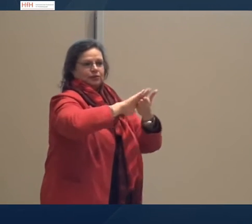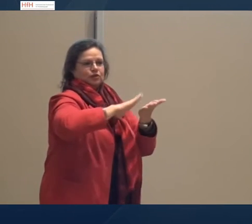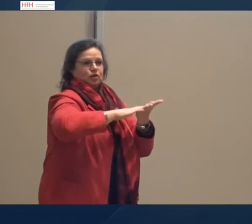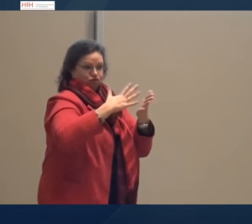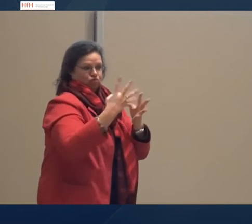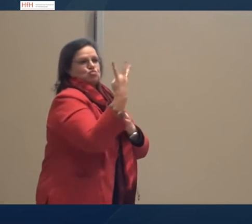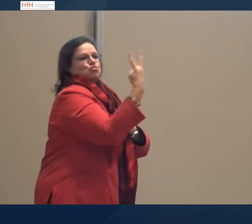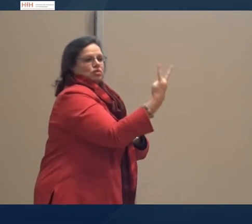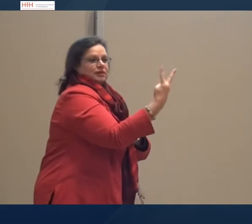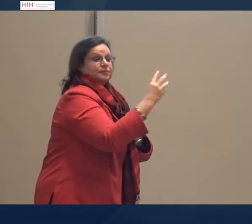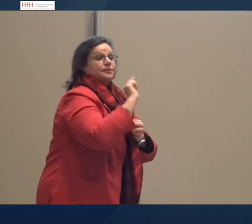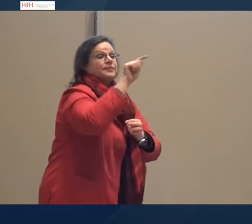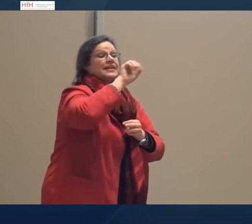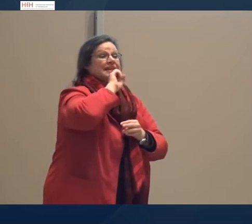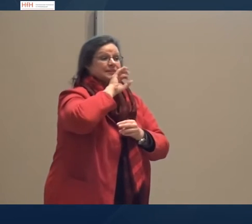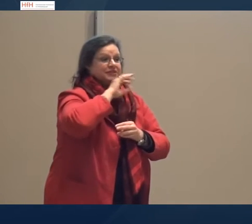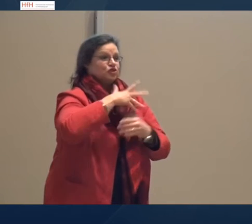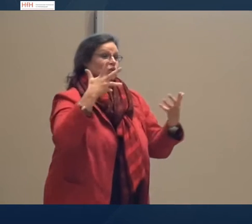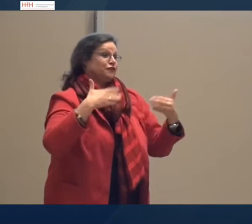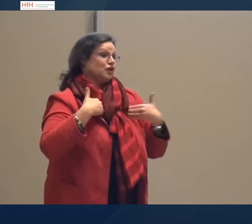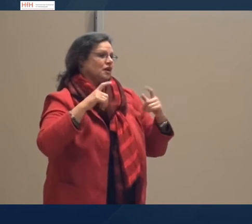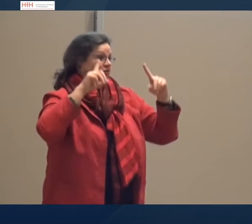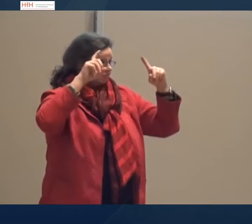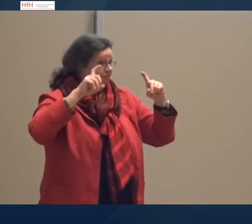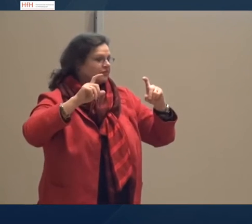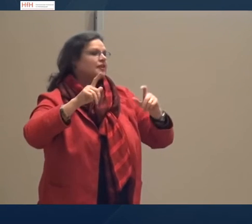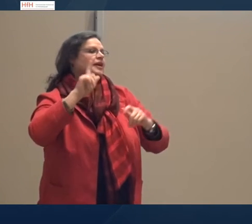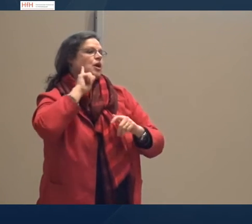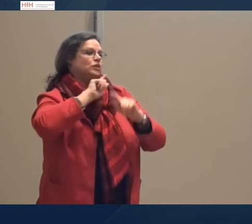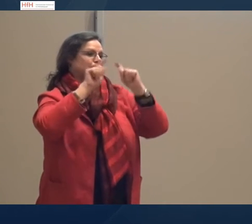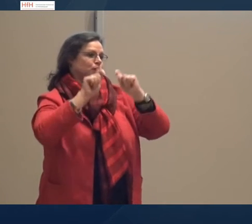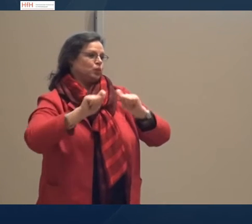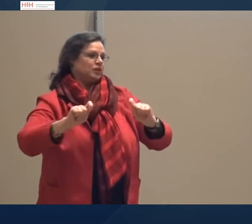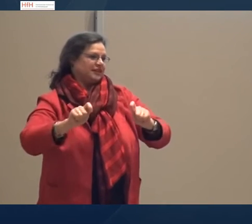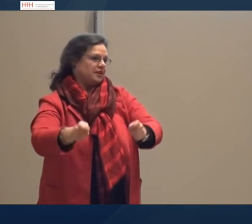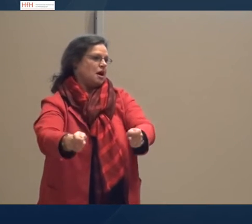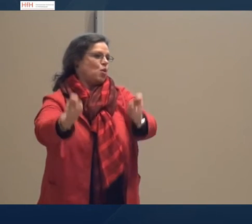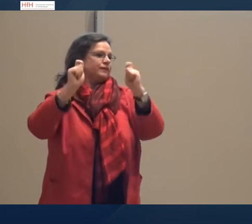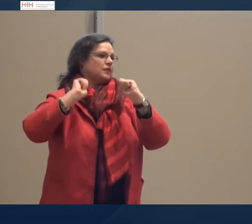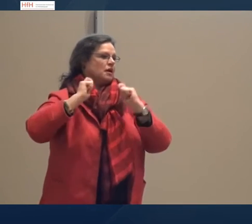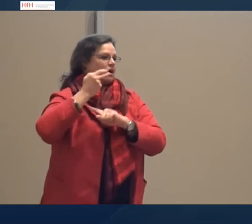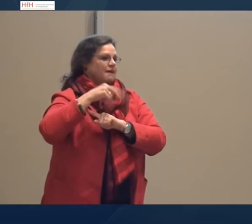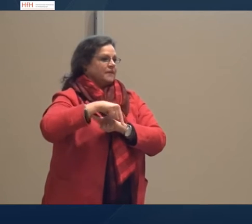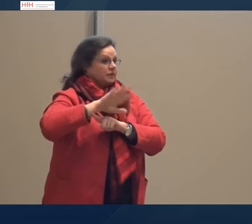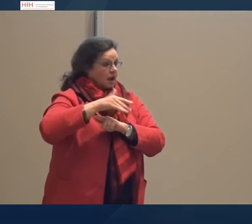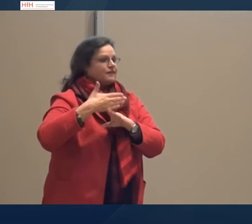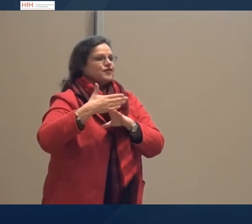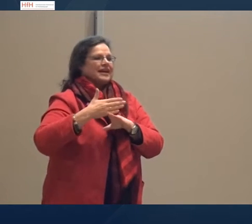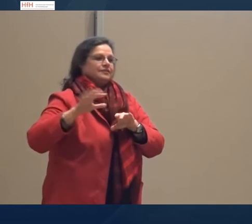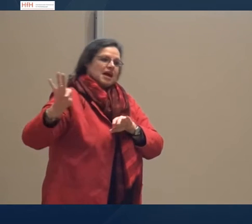Es sind schon vier Gebärdensprachdolmetscher schon in einem Projekt drinnen und ich freue mich, dass wir vom SGB auch einen neuen